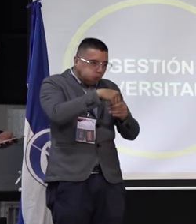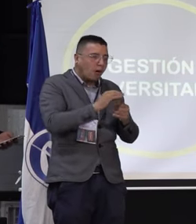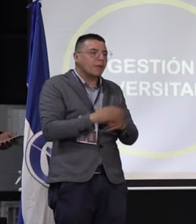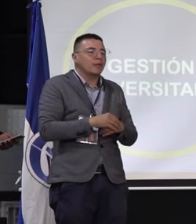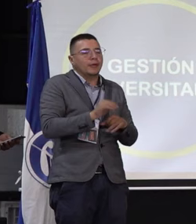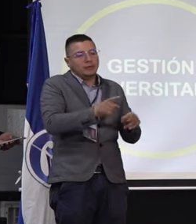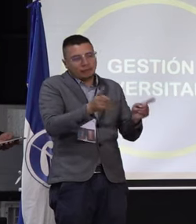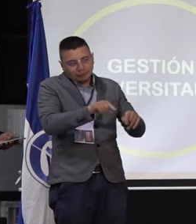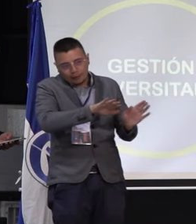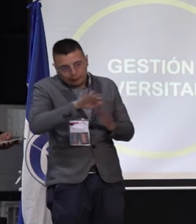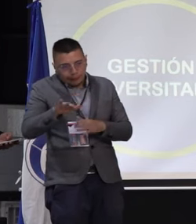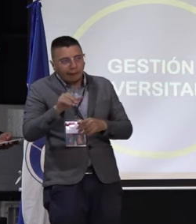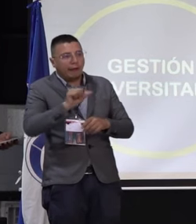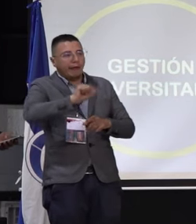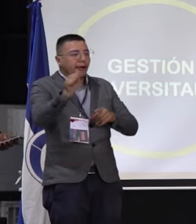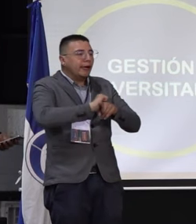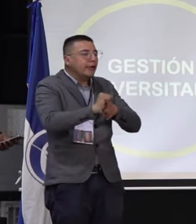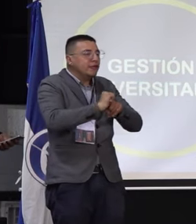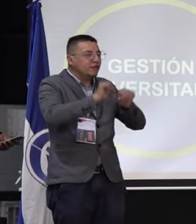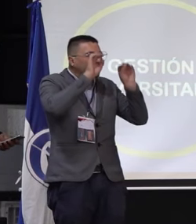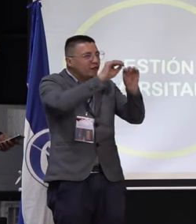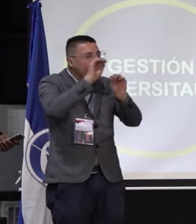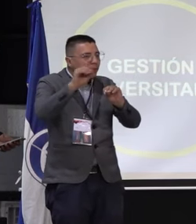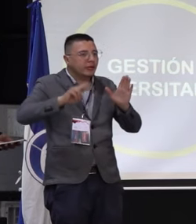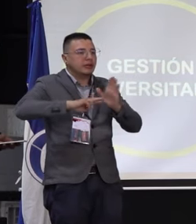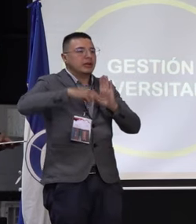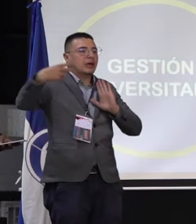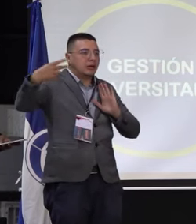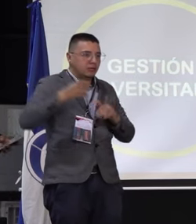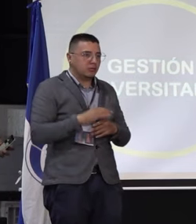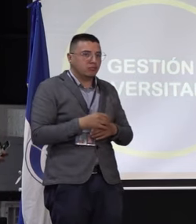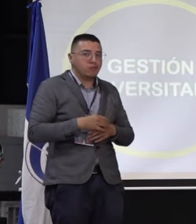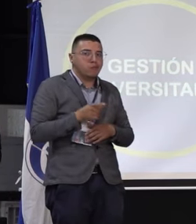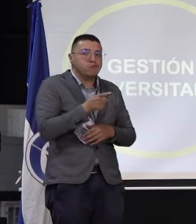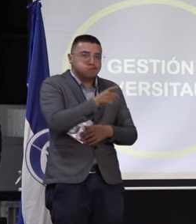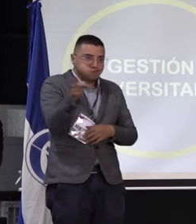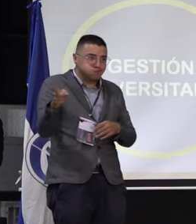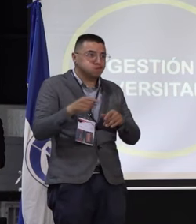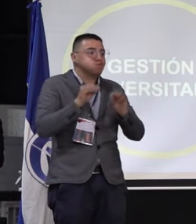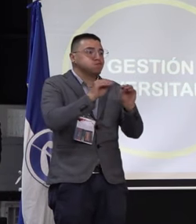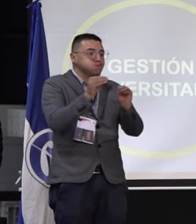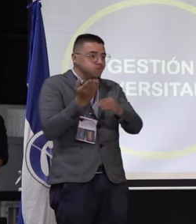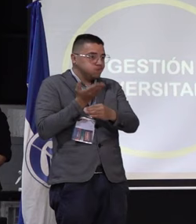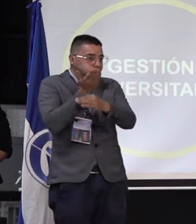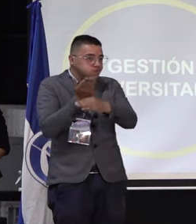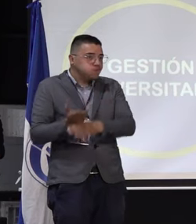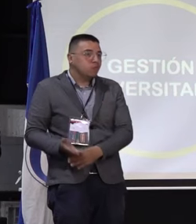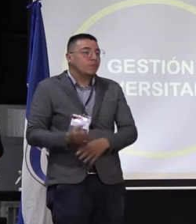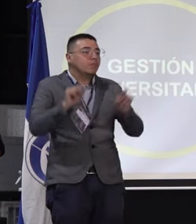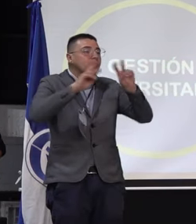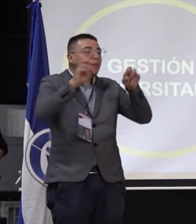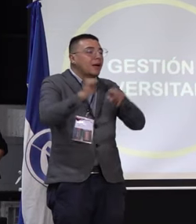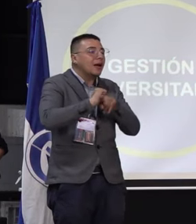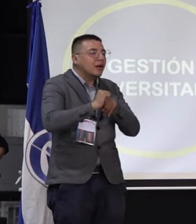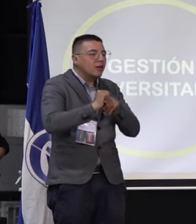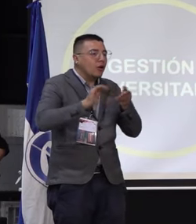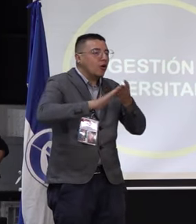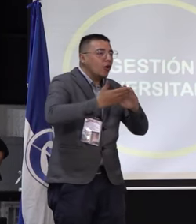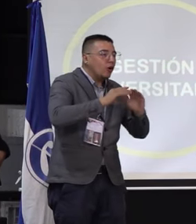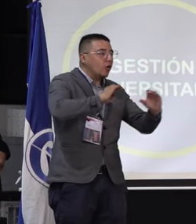en el ejercicio, no sé, de la formación técnica, con algunas propuestas que se han venido desarrollando en términos de ejercicios